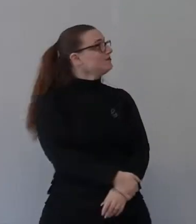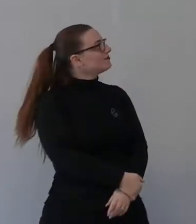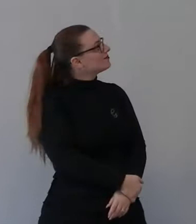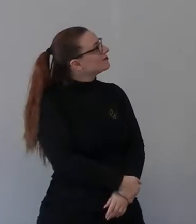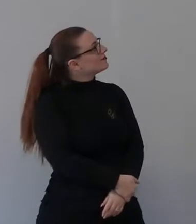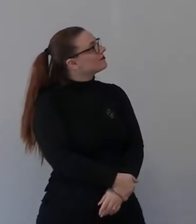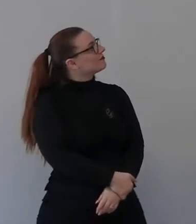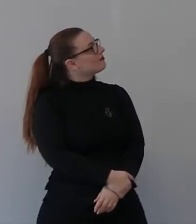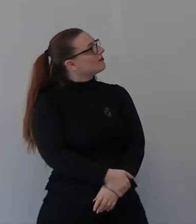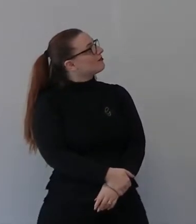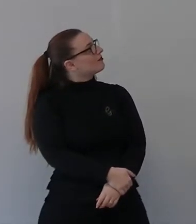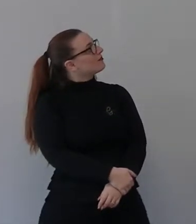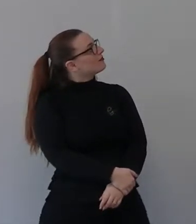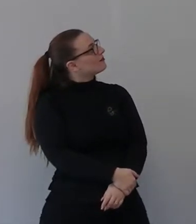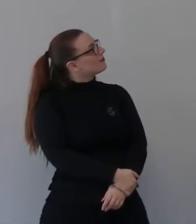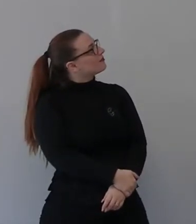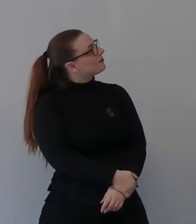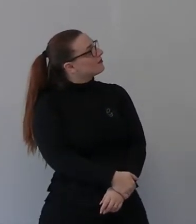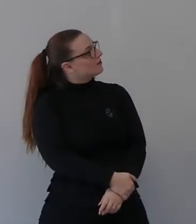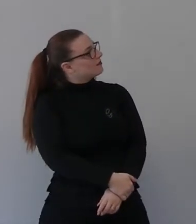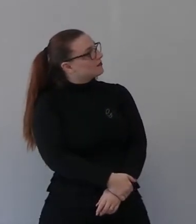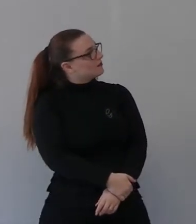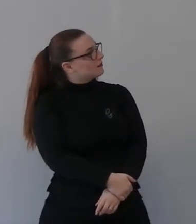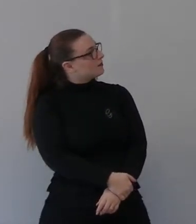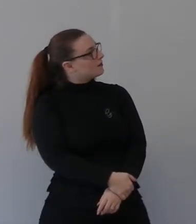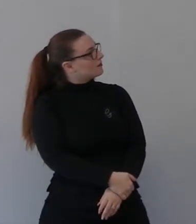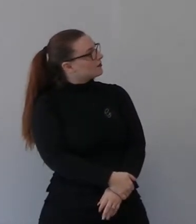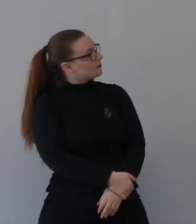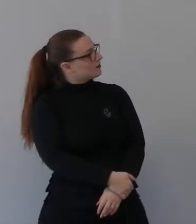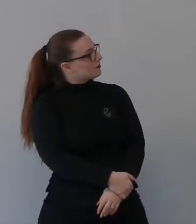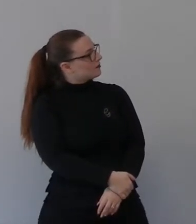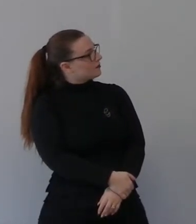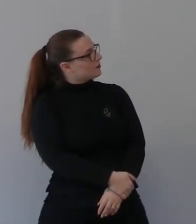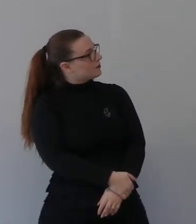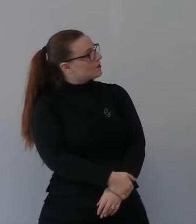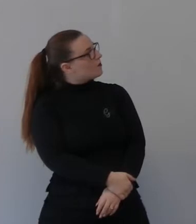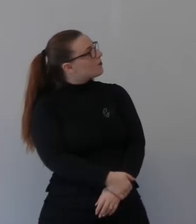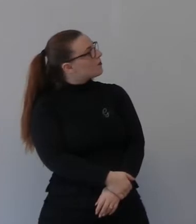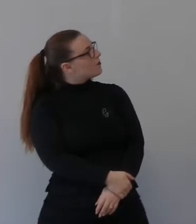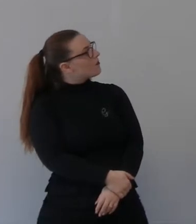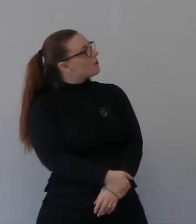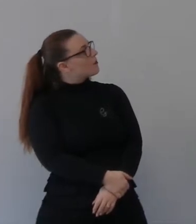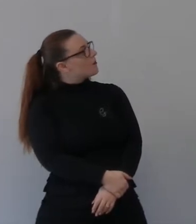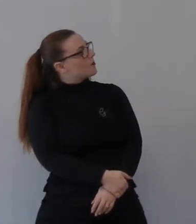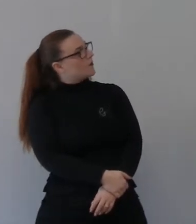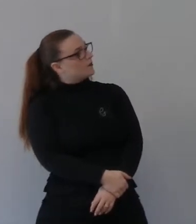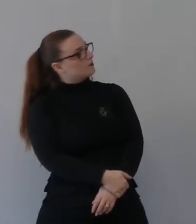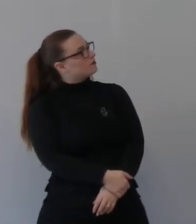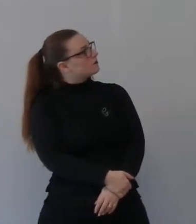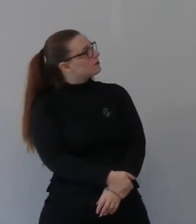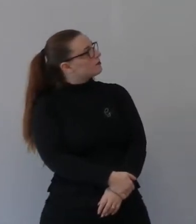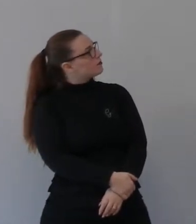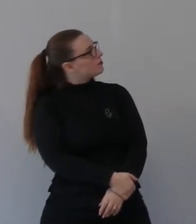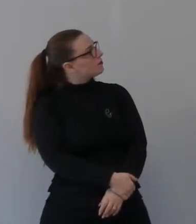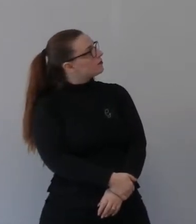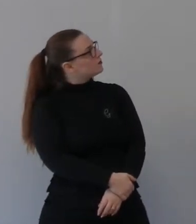fasciare quelli che hanno il cuore spezzato. Questo è Isaia. Gesù dice «Mi ha mandato per guarire quelli che hanno il cuore rocetto».